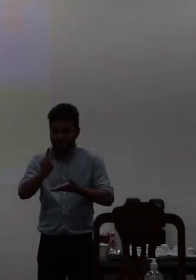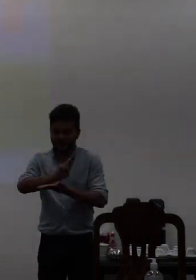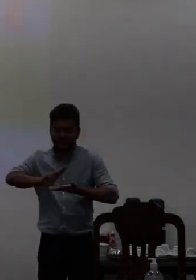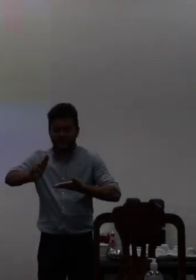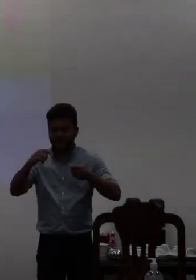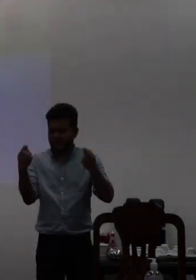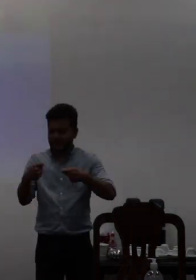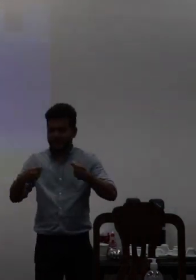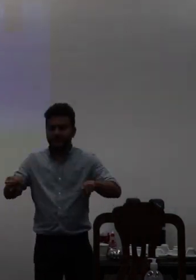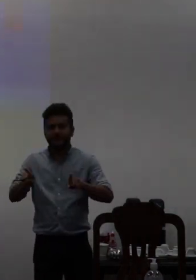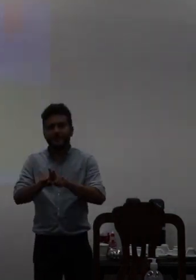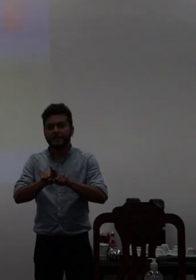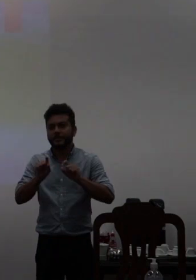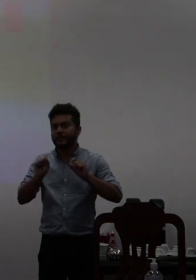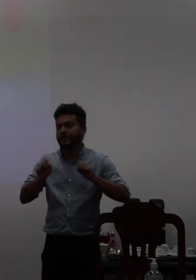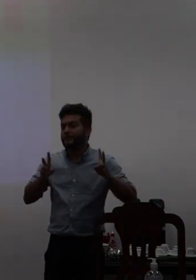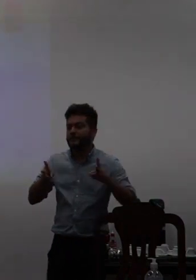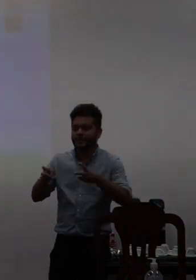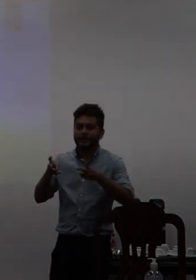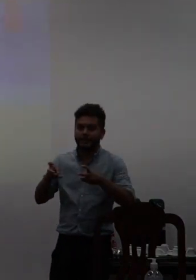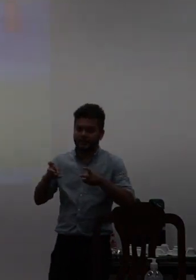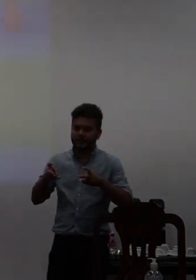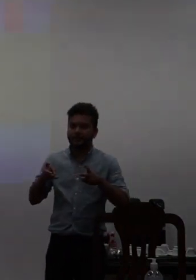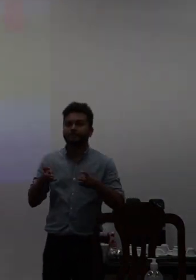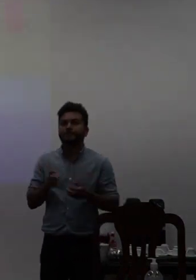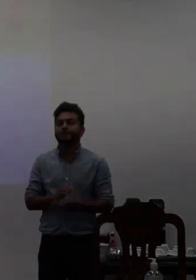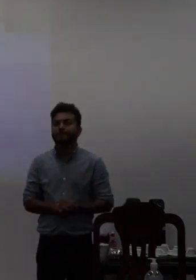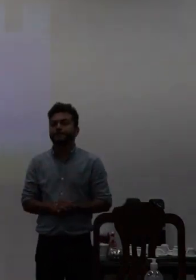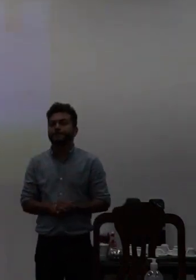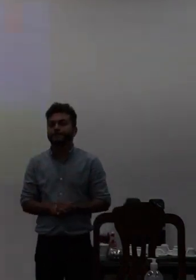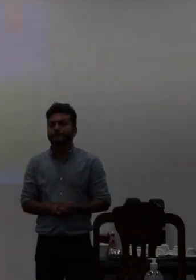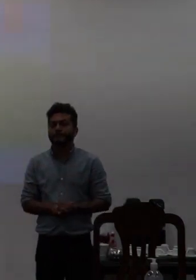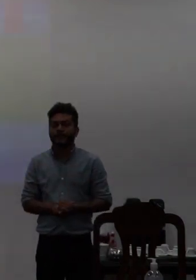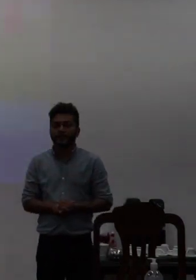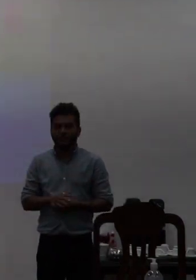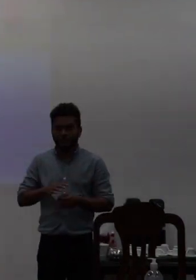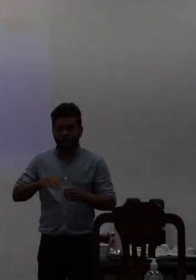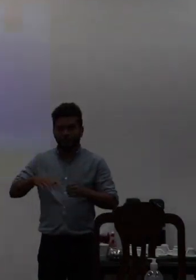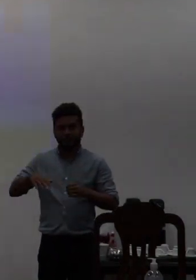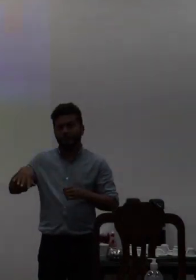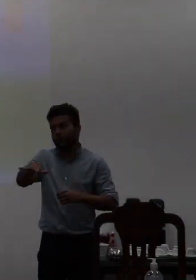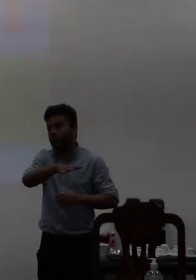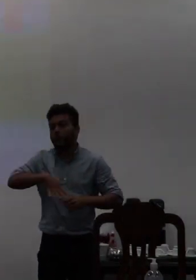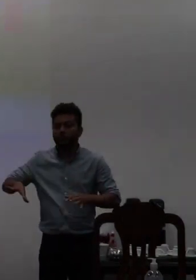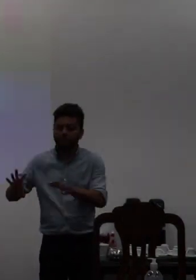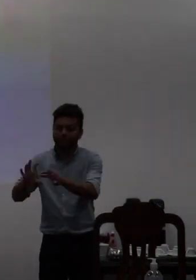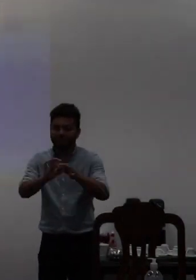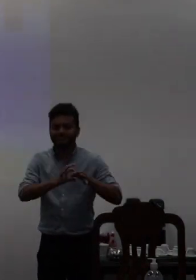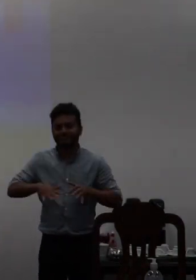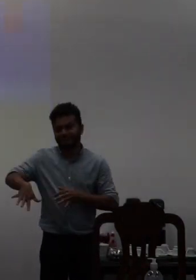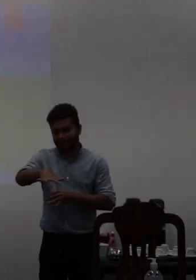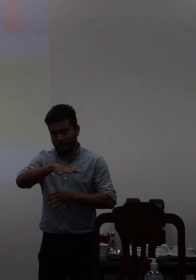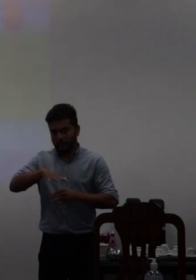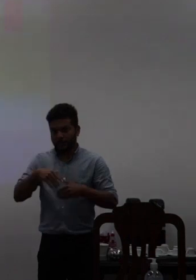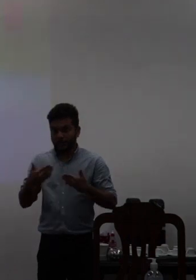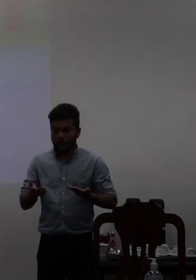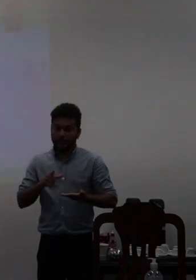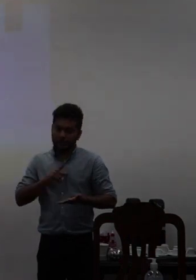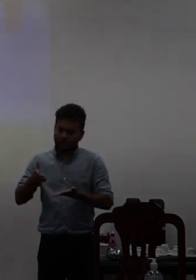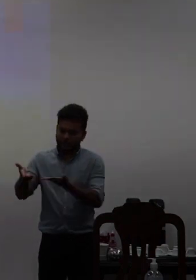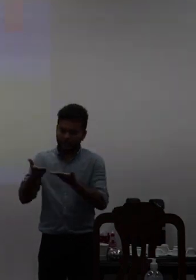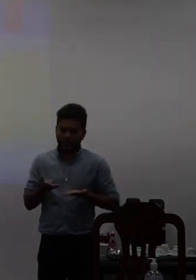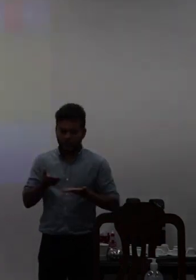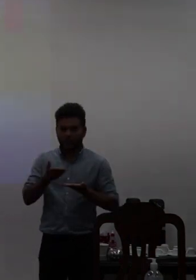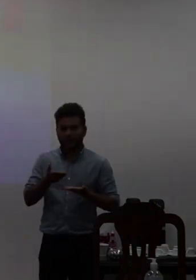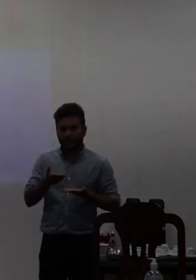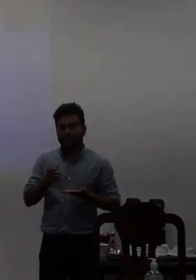considerar que a gente vai ver lá na frente ela precisa considerar o ambiente que ela está inserida então nesse convite que o reitor